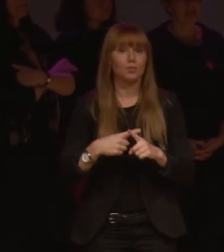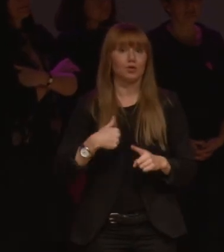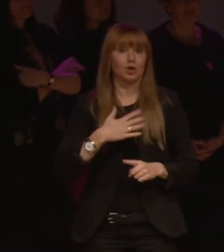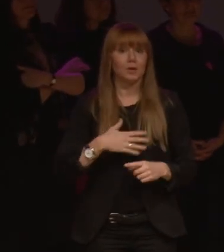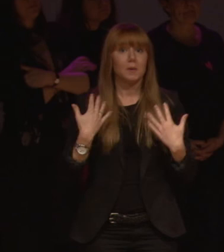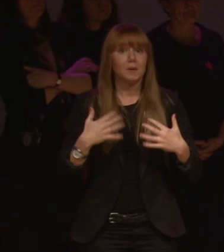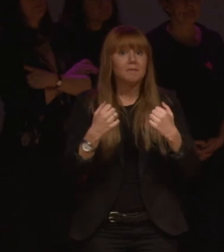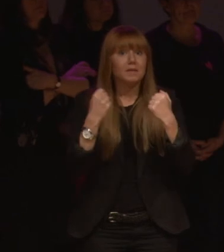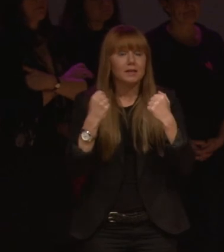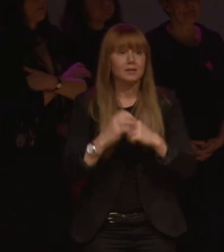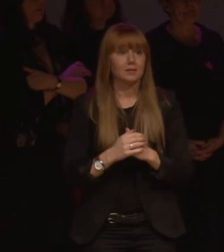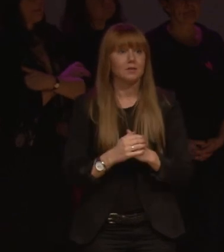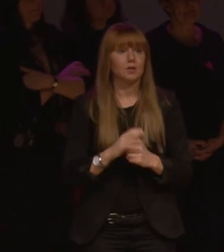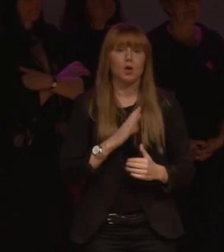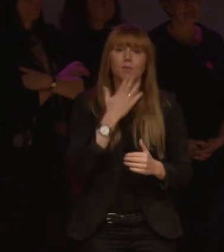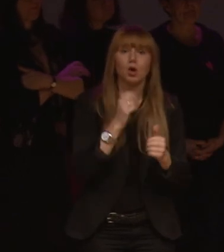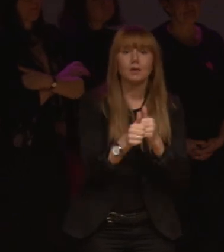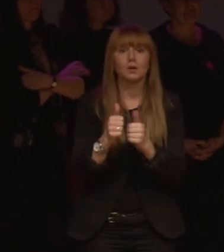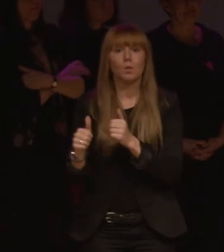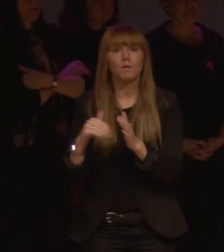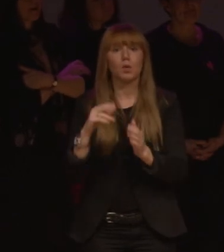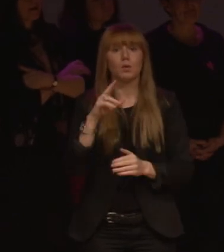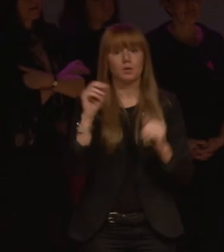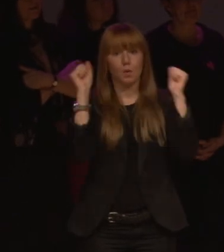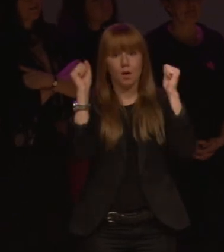otroligt viktigt med representation ifrån Norrland.